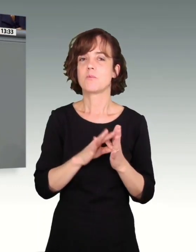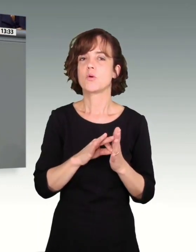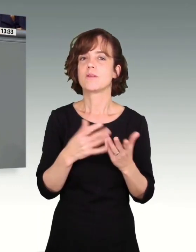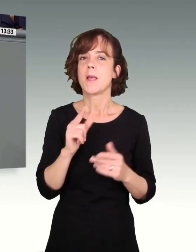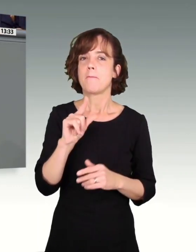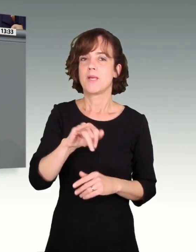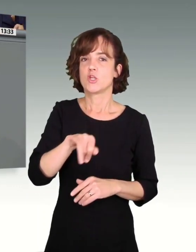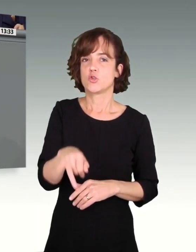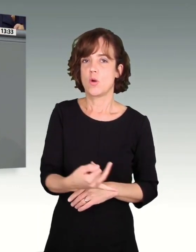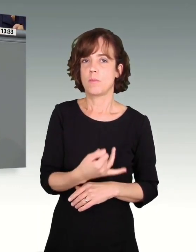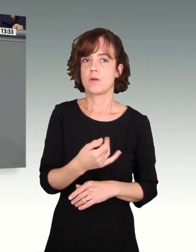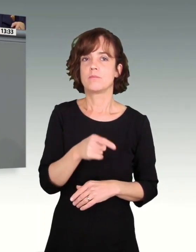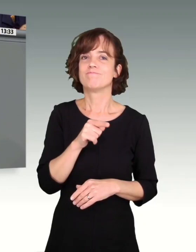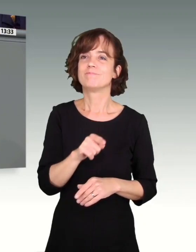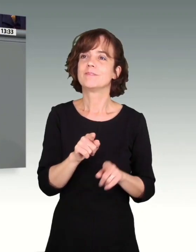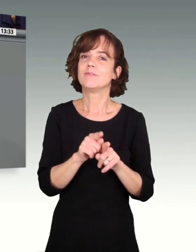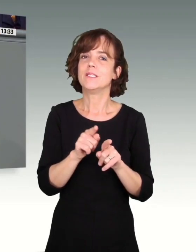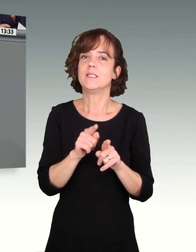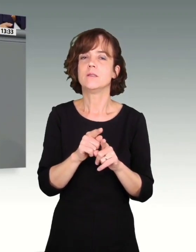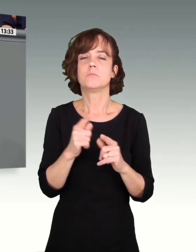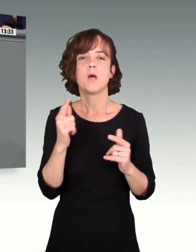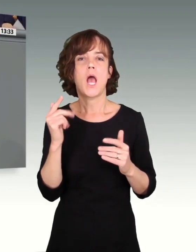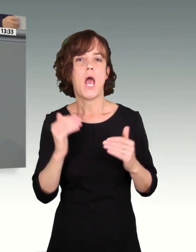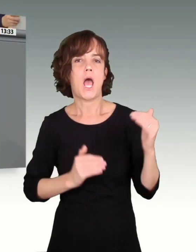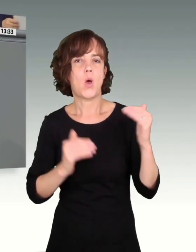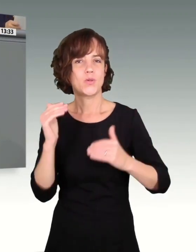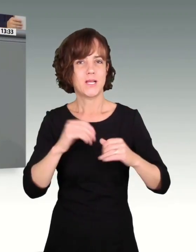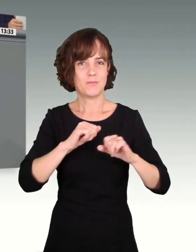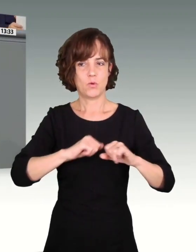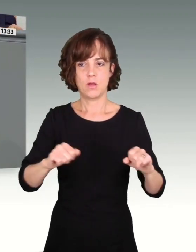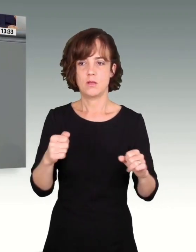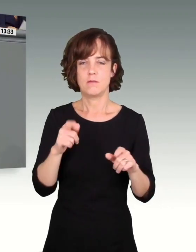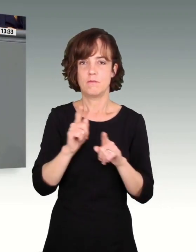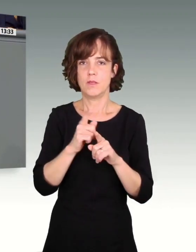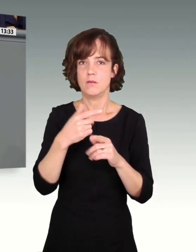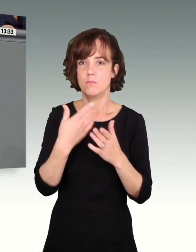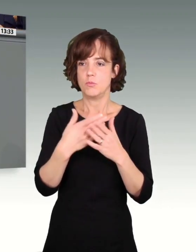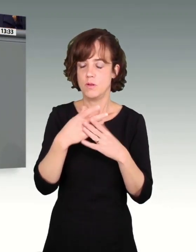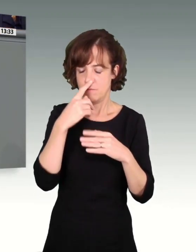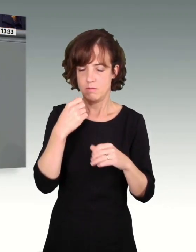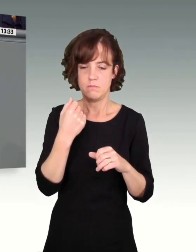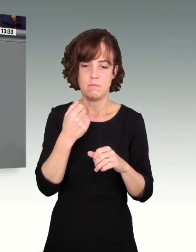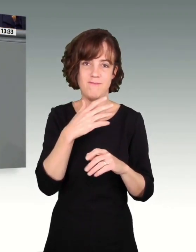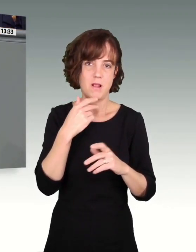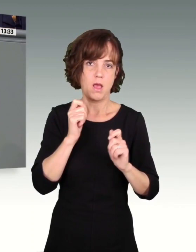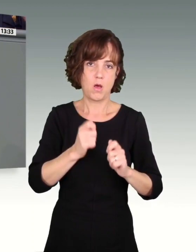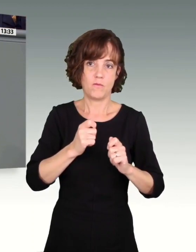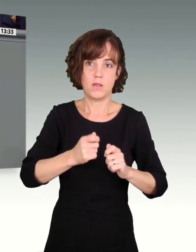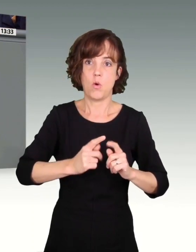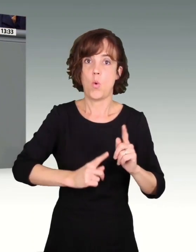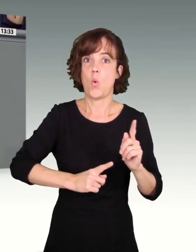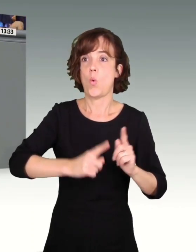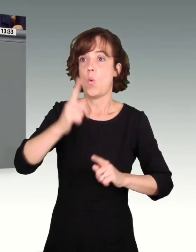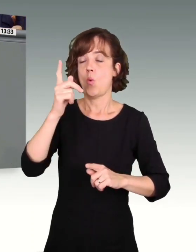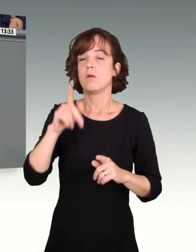Minijobs immer noch eine gute Ausgleichsmöglichkeit für Arbeitsspitzen im Einsatz und darüber hinaus dann auch eine